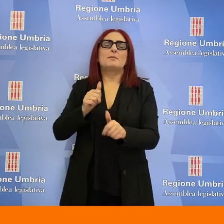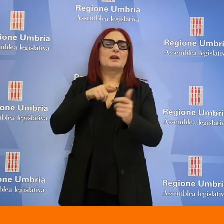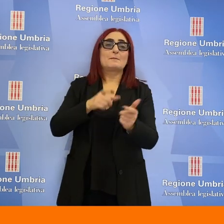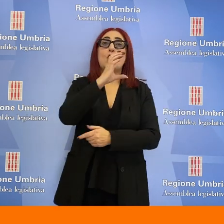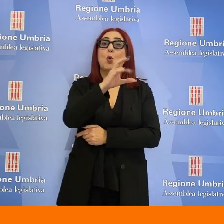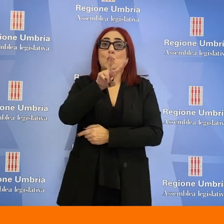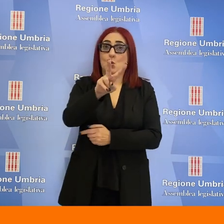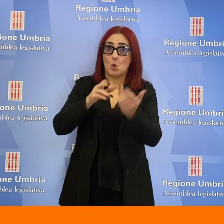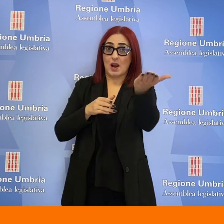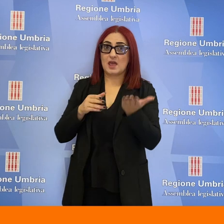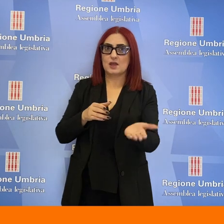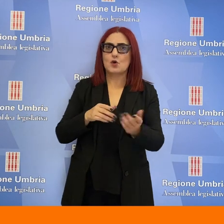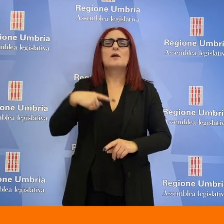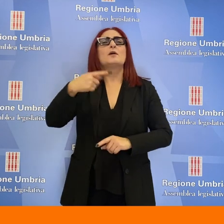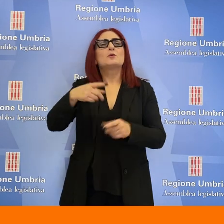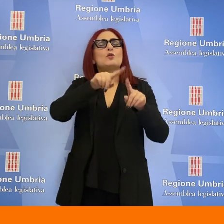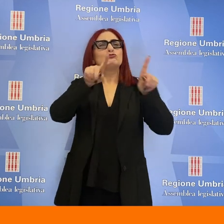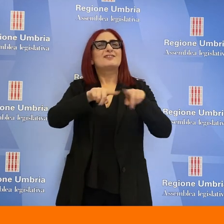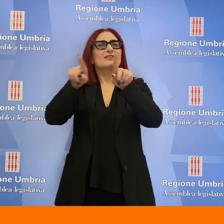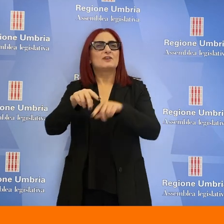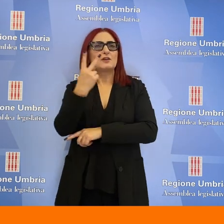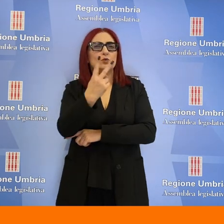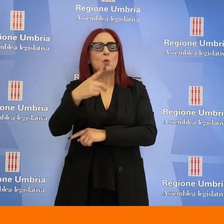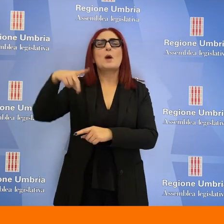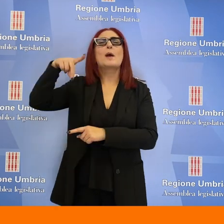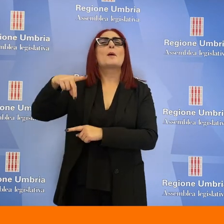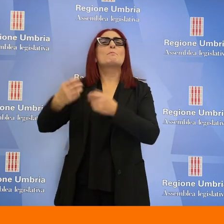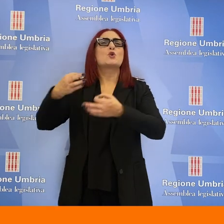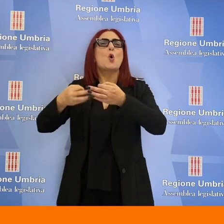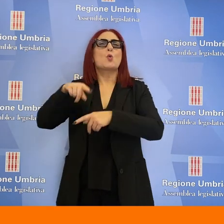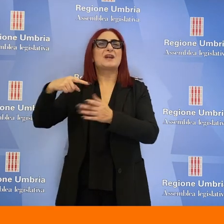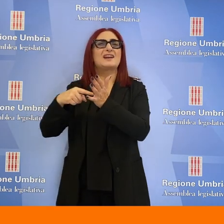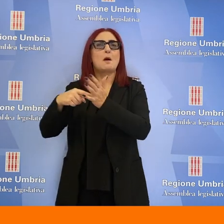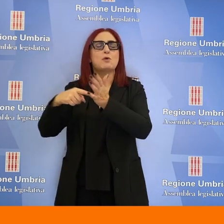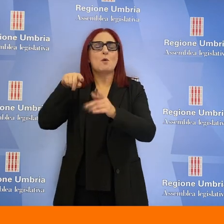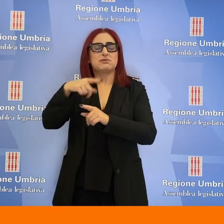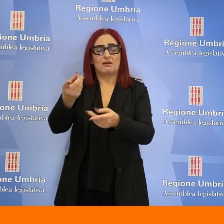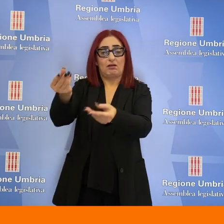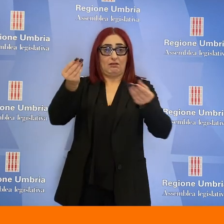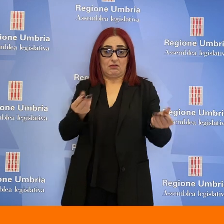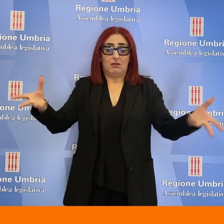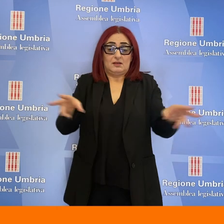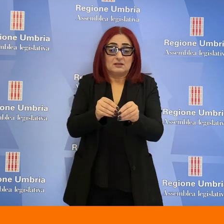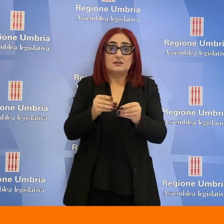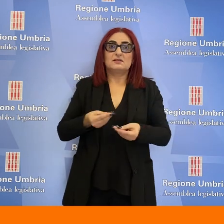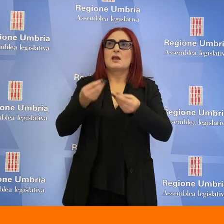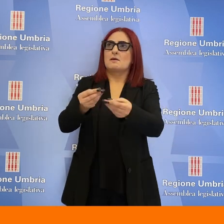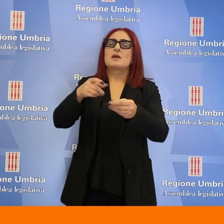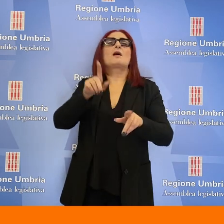casellario giudiziario e dei carichi pendenti rilasciati dalle procure della Repubblica. Quest'azione, che dovrà essere necessariamente